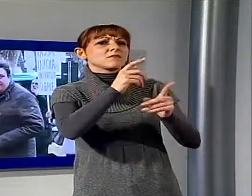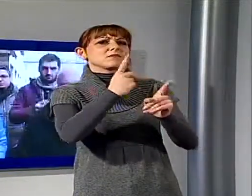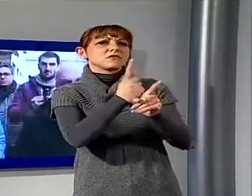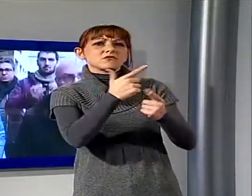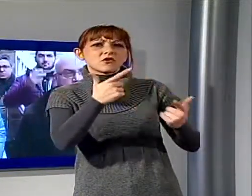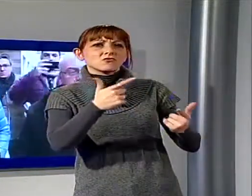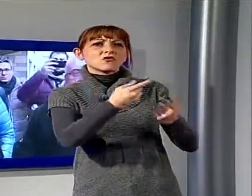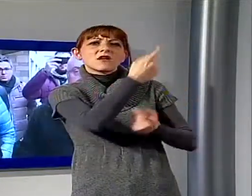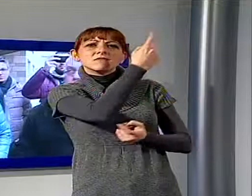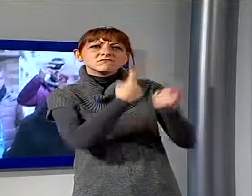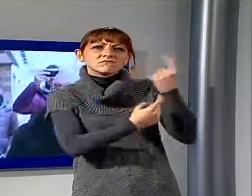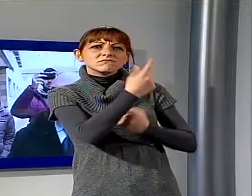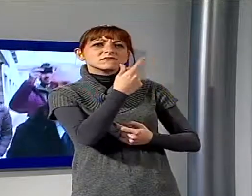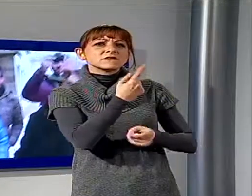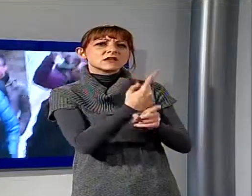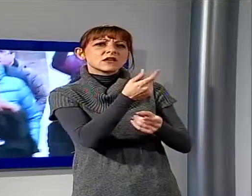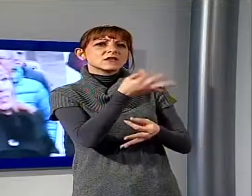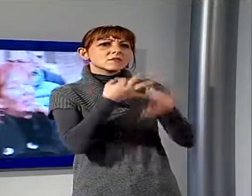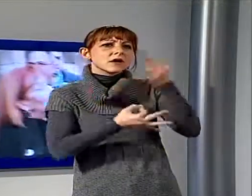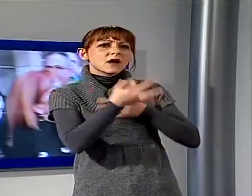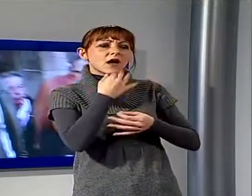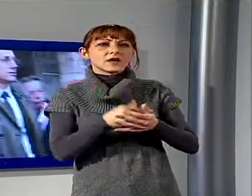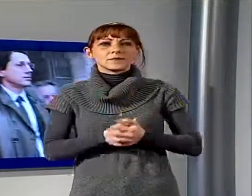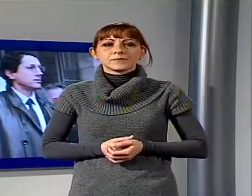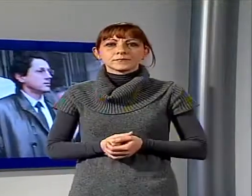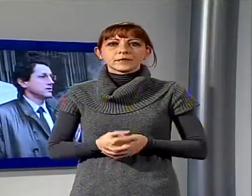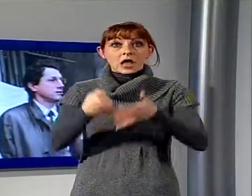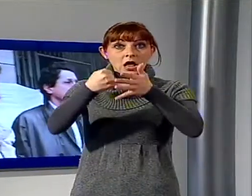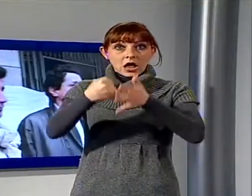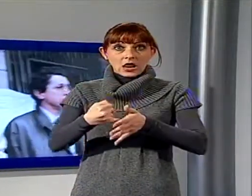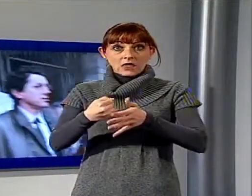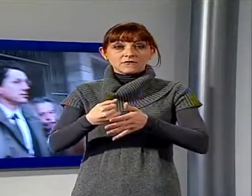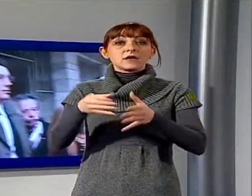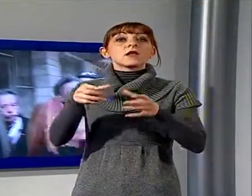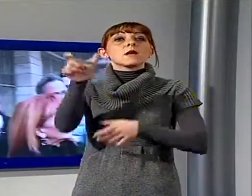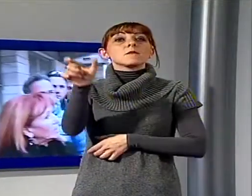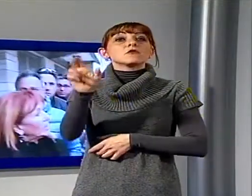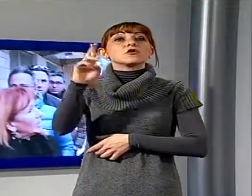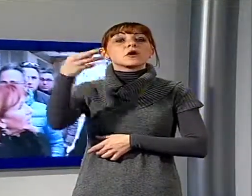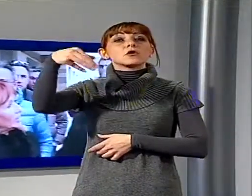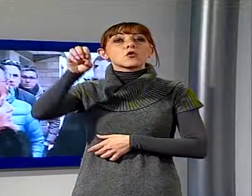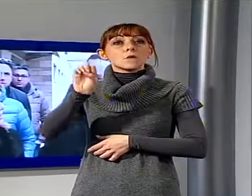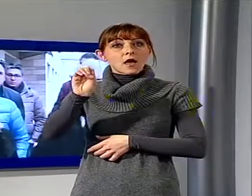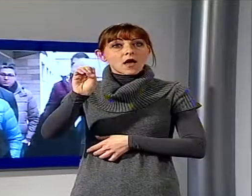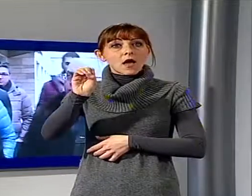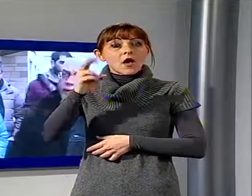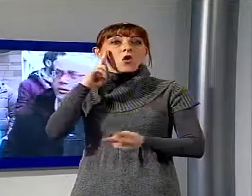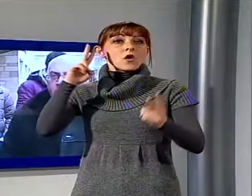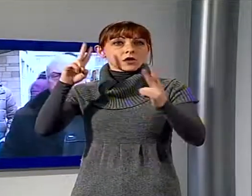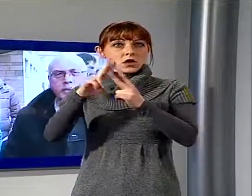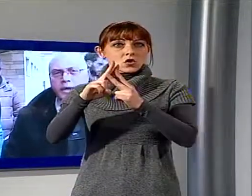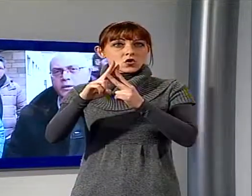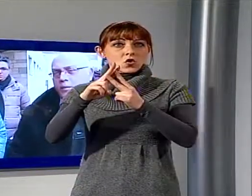E alla fine Romeo, che si era recato a Villa Argentina per vedere il sottosegretario Toccafondi, si è incontrato con gli